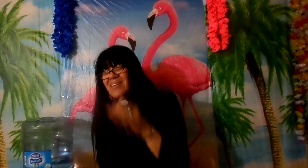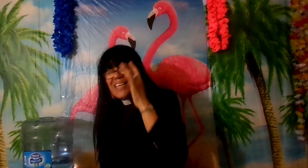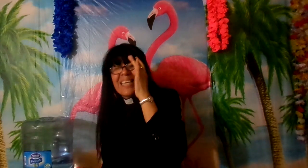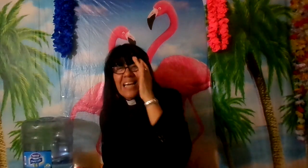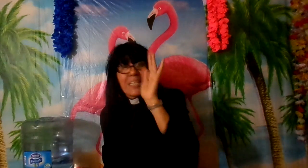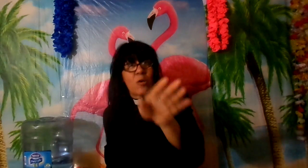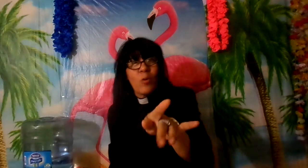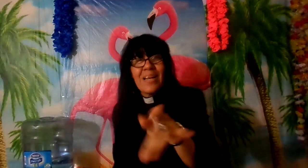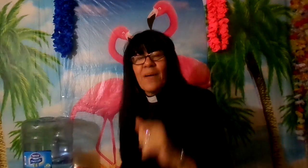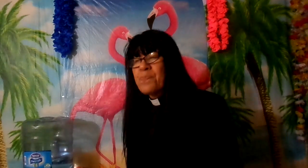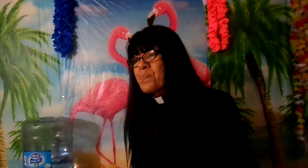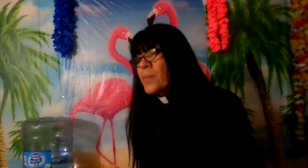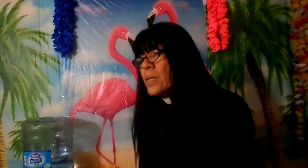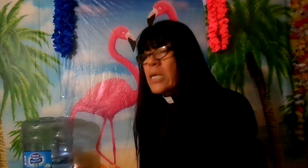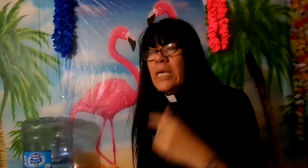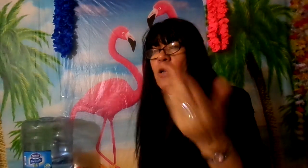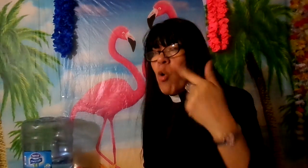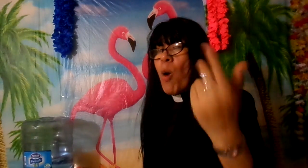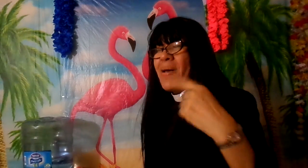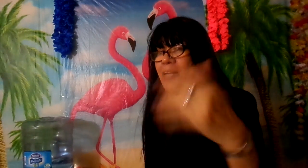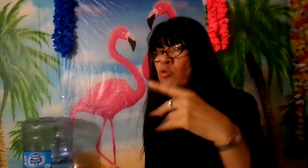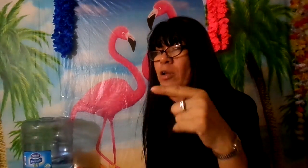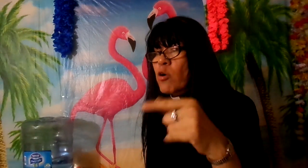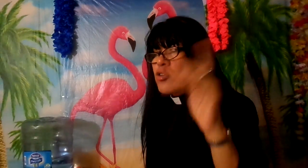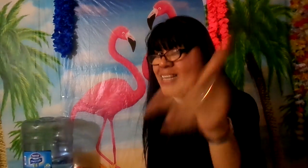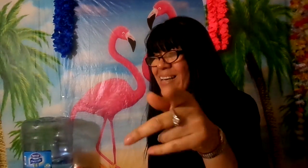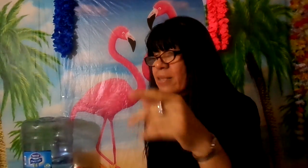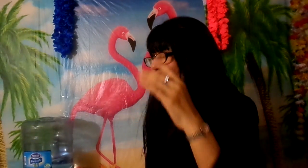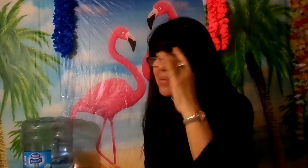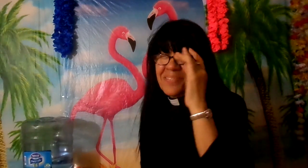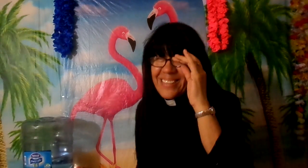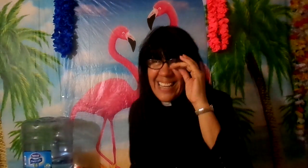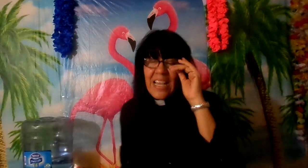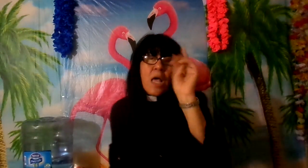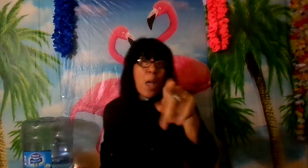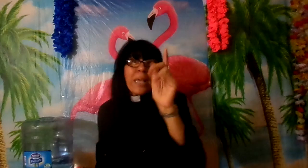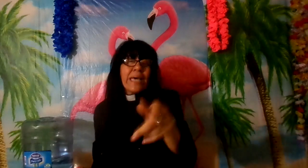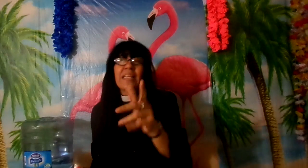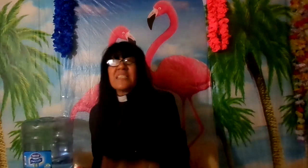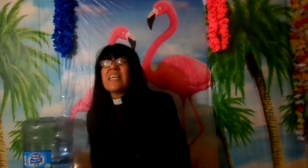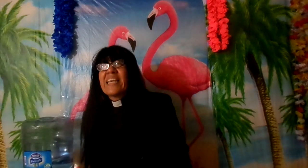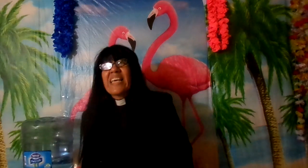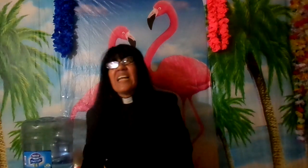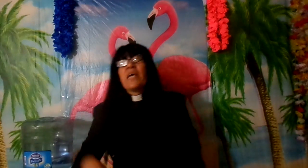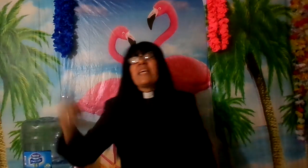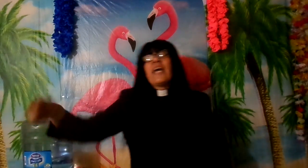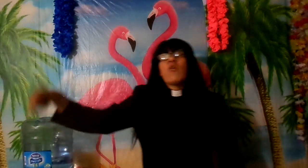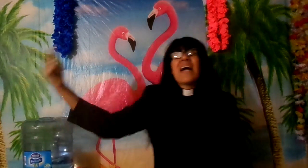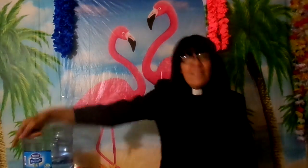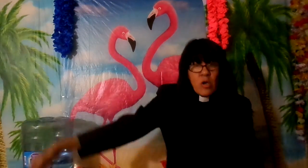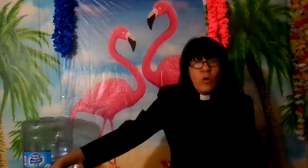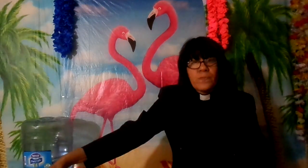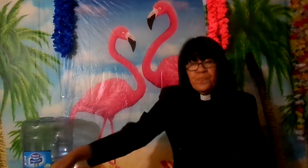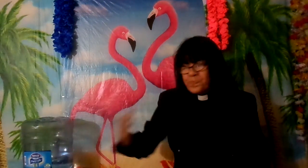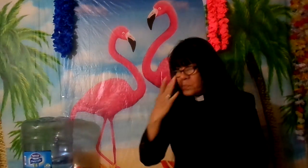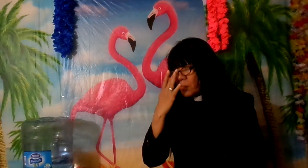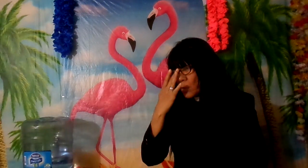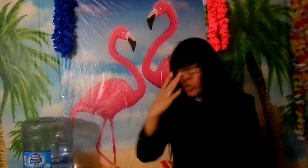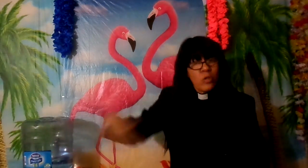quién es Dios ¿verdad? y cómo es que tú no reconoces quién es Dios quiere decir que le dijeron a Dios oye no